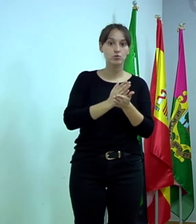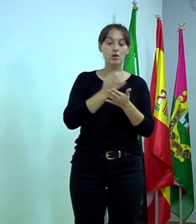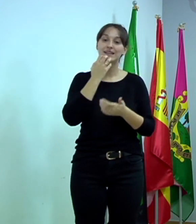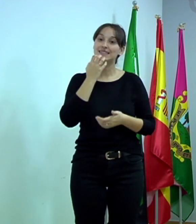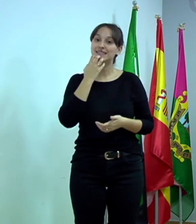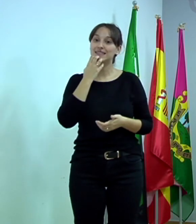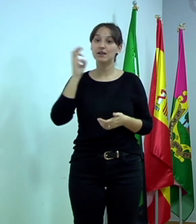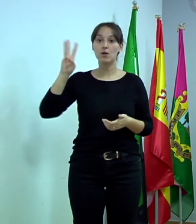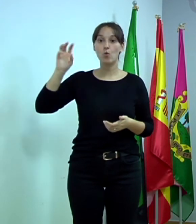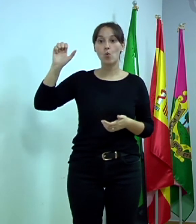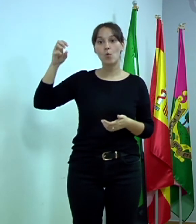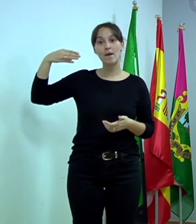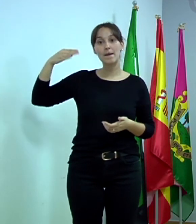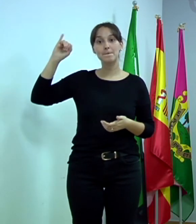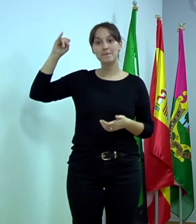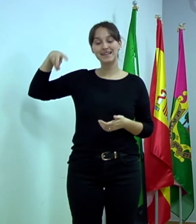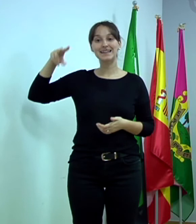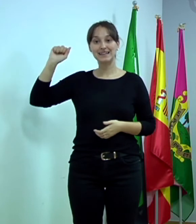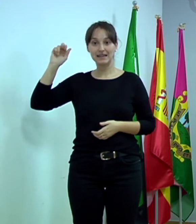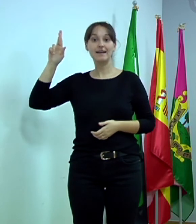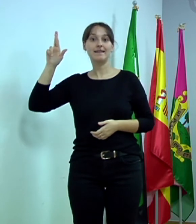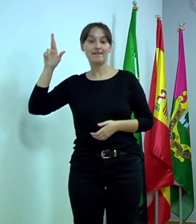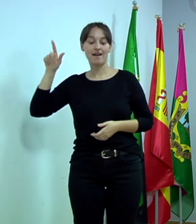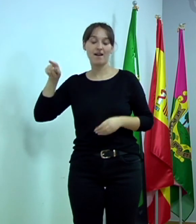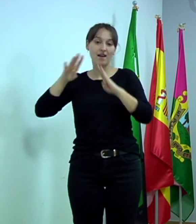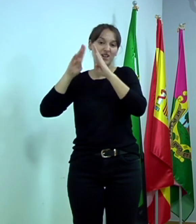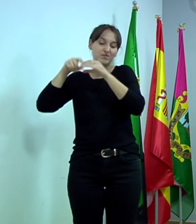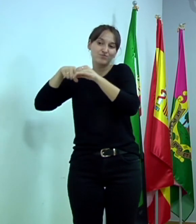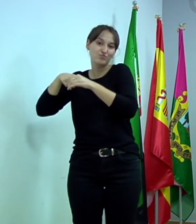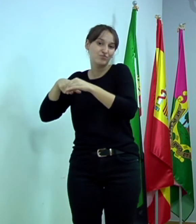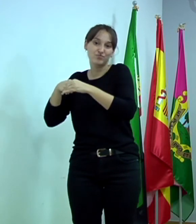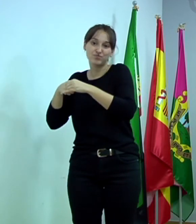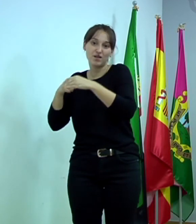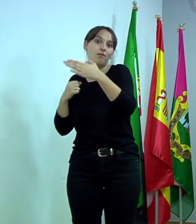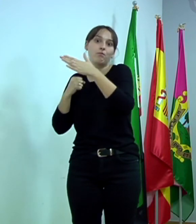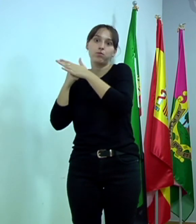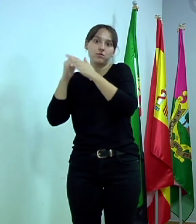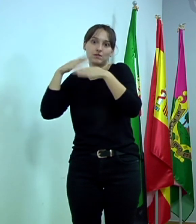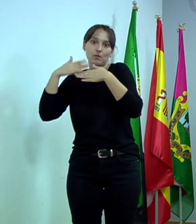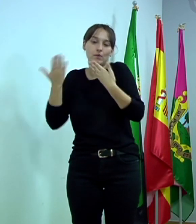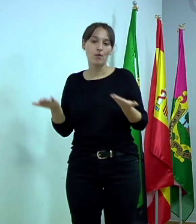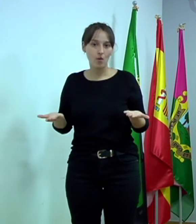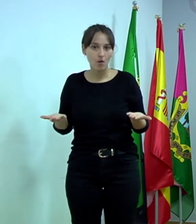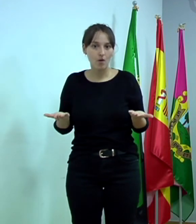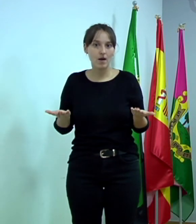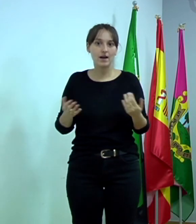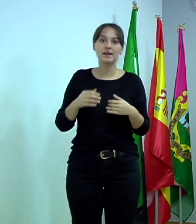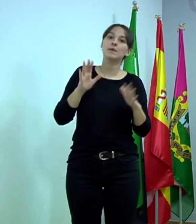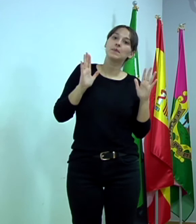ciclo webinars, pues no, a lo mejor ahí no hay tanta limitación como que si se trata de un curso largo en el que se tenga que ir corrigiendo